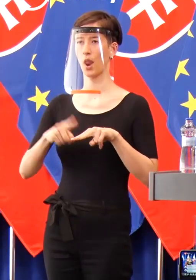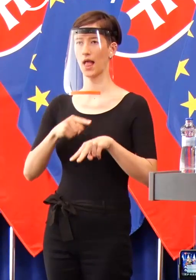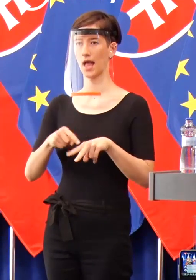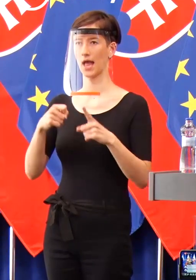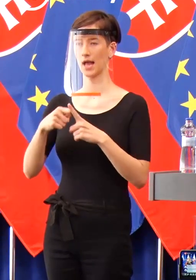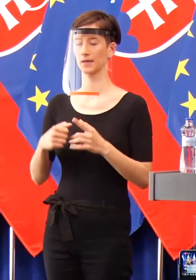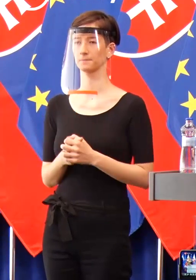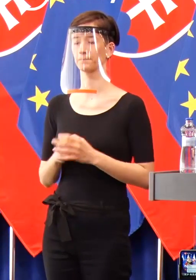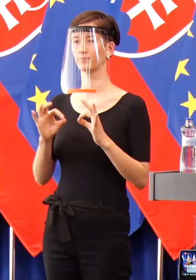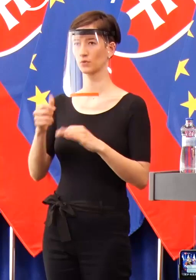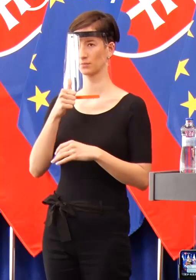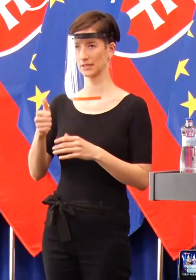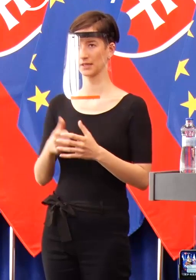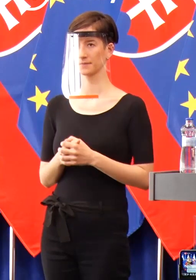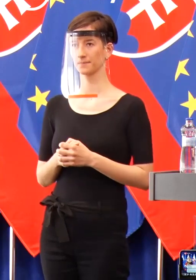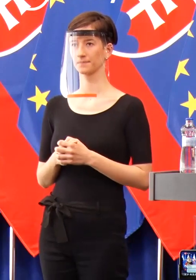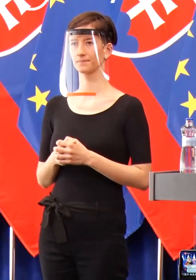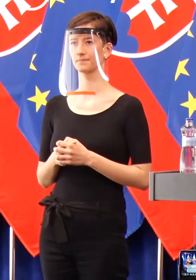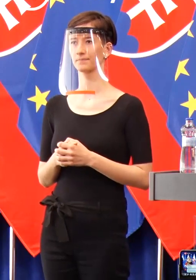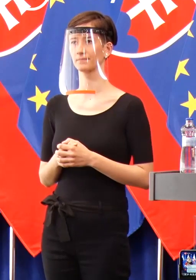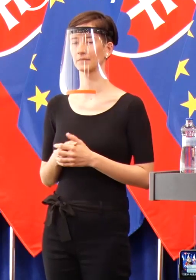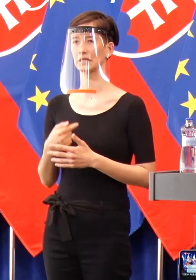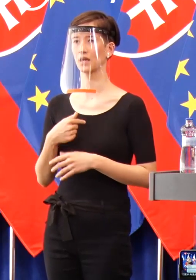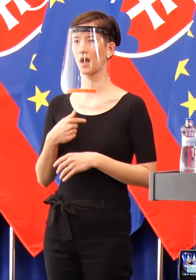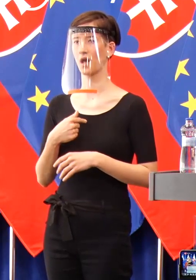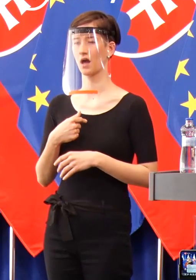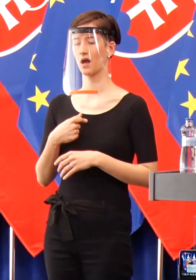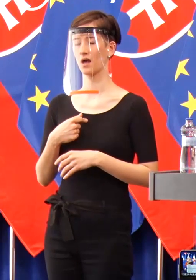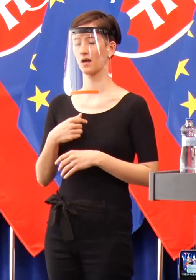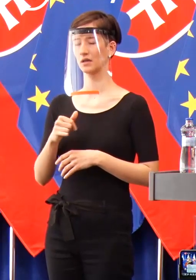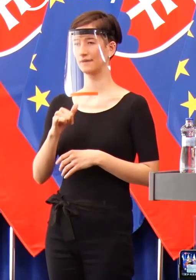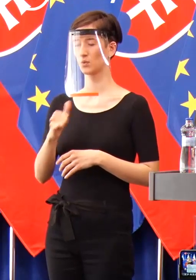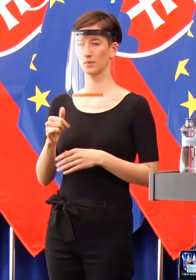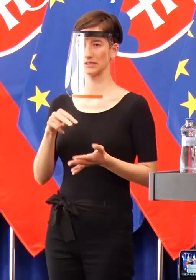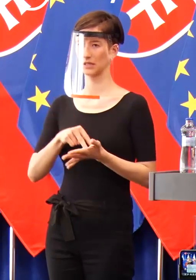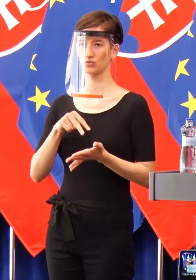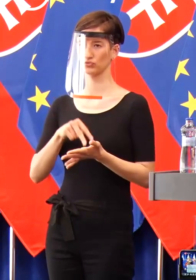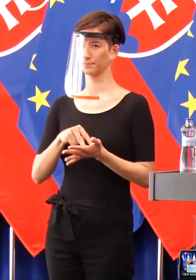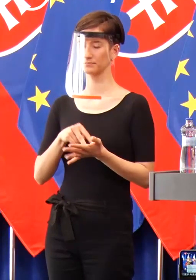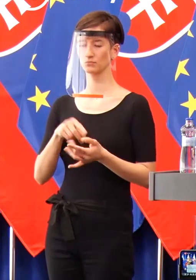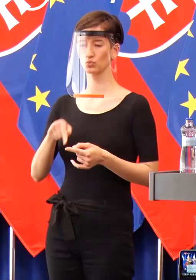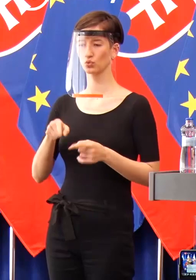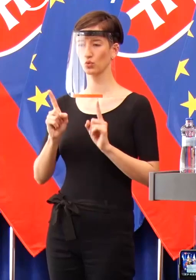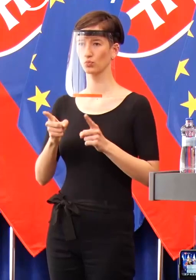Dobrý deň. Vôbec nemám radosť dnes povedať to, že mal som pravdu.